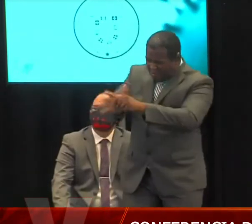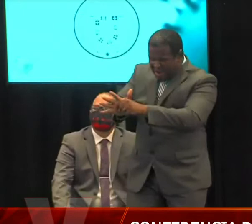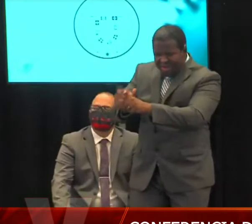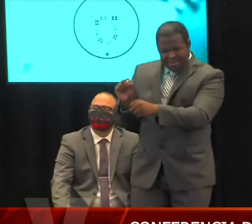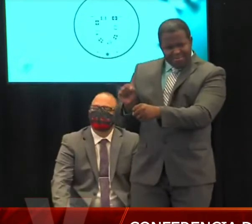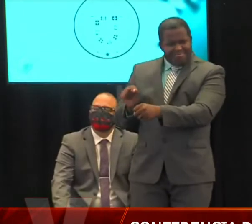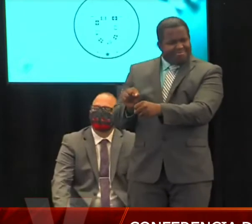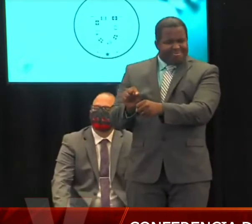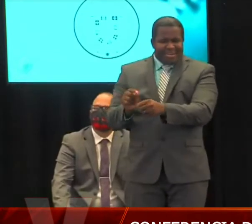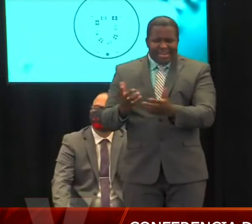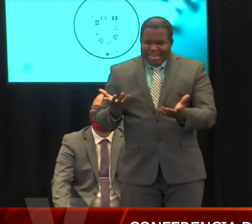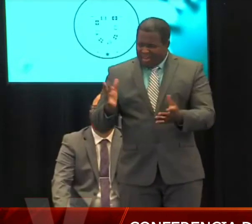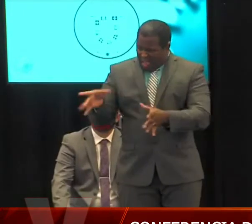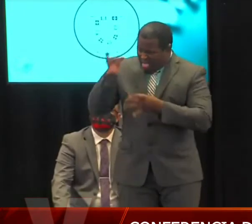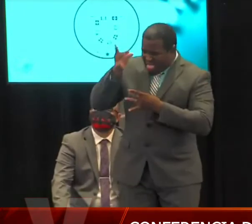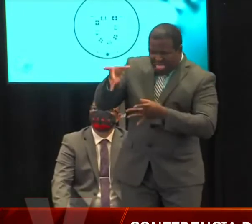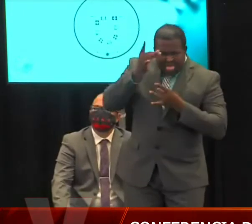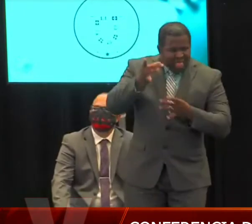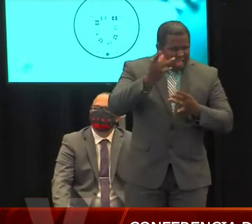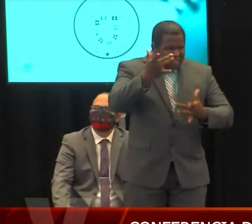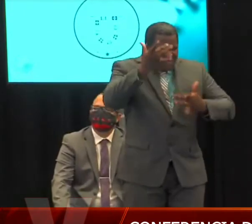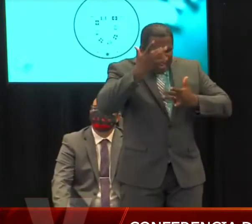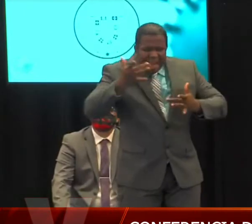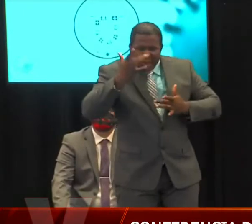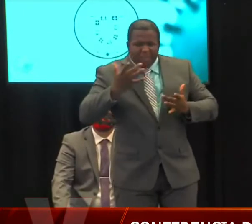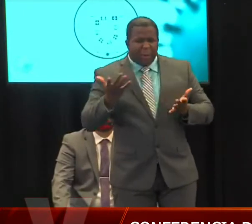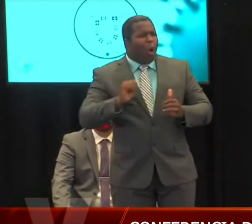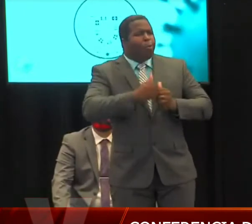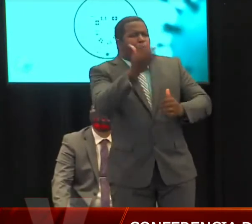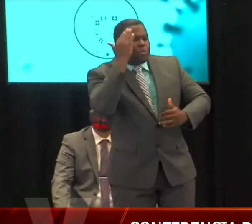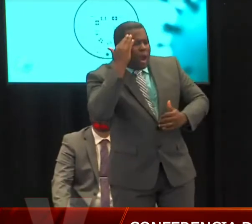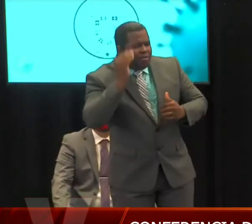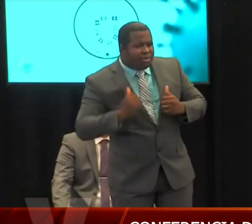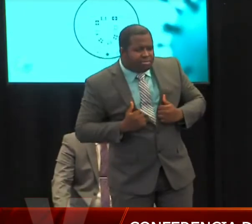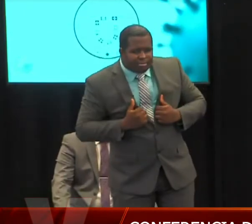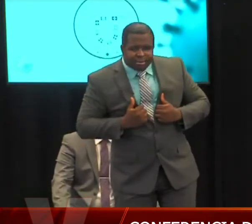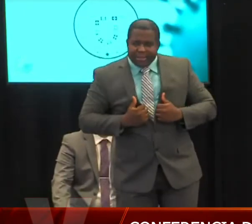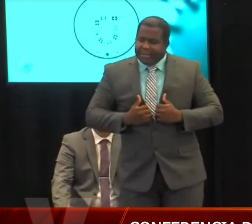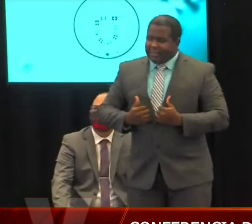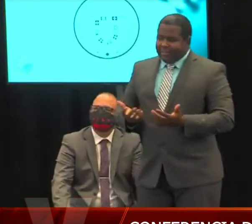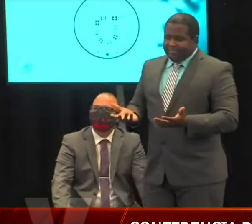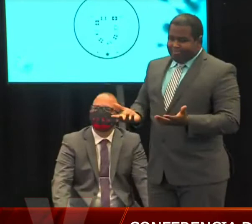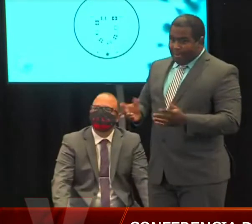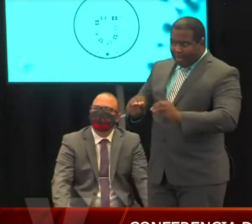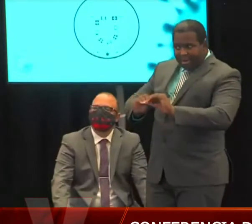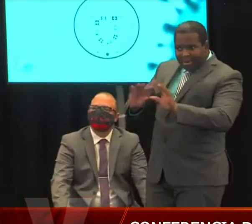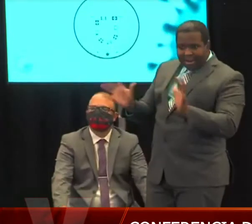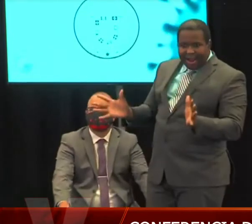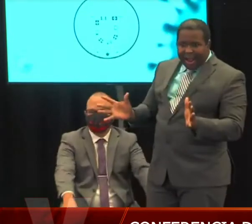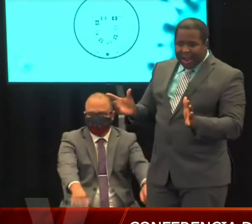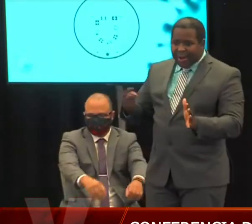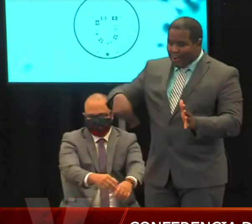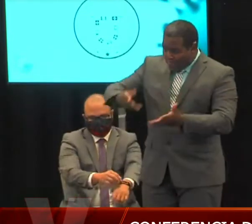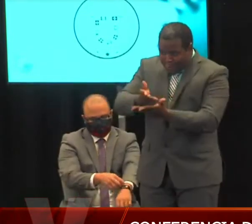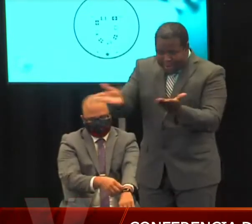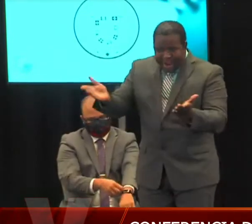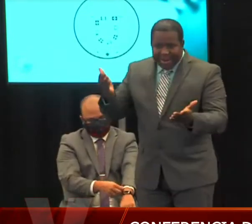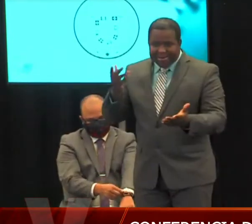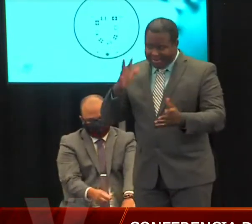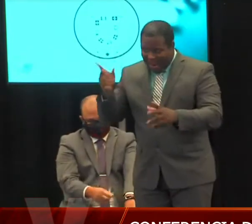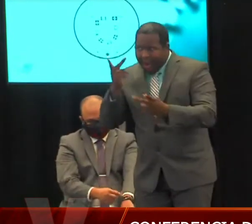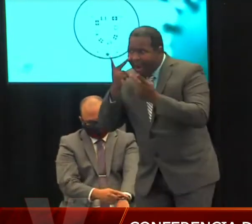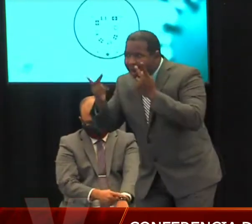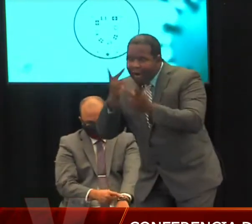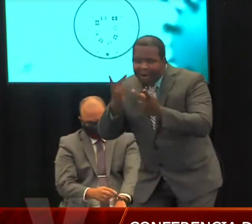Salud, pero yo creo que ha sido evidente en los propios medios de comunicación, los reportajes que han hecho, de la cantidad de las actividades